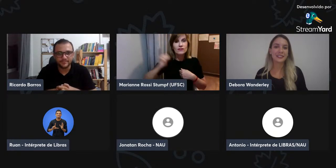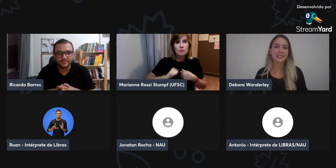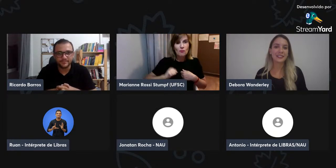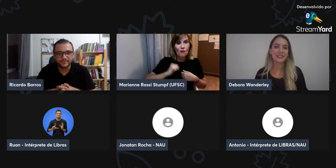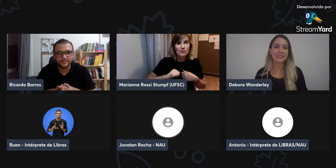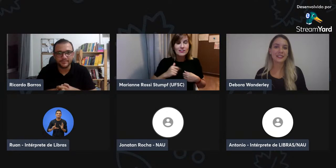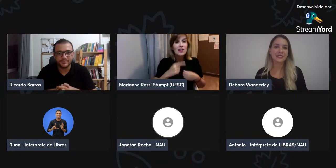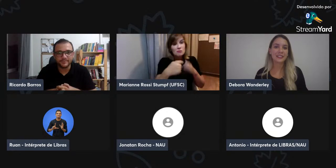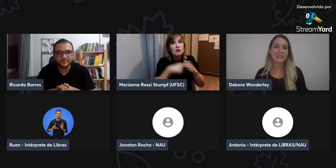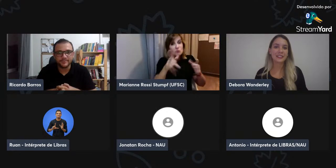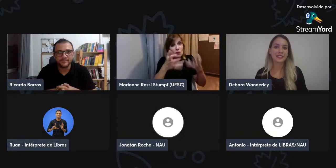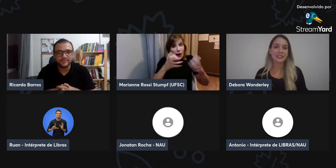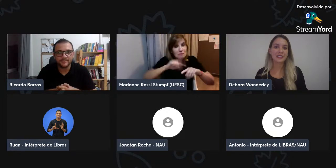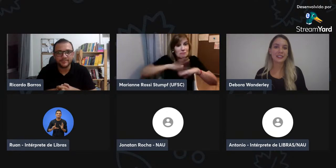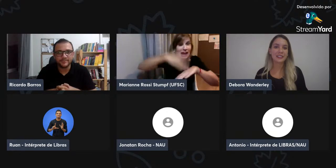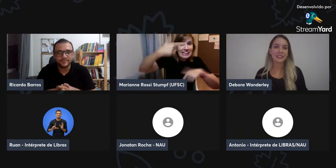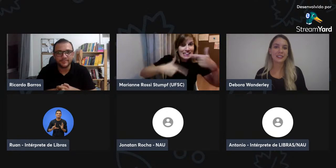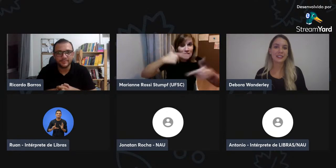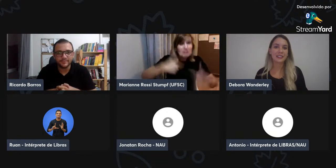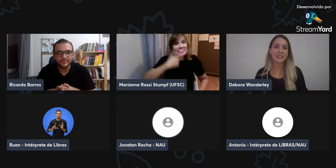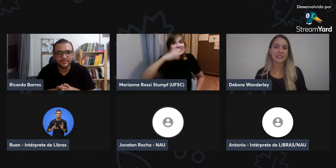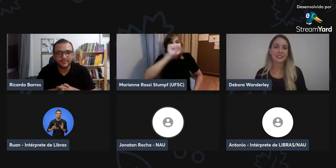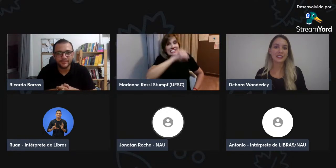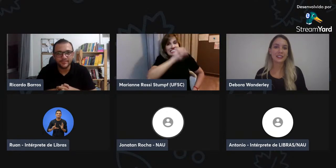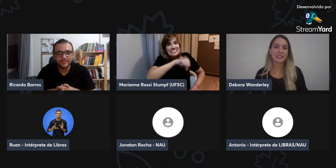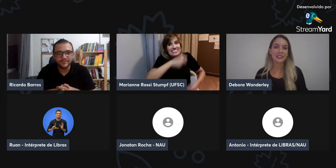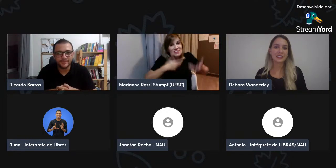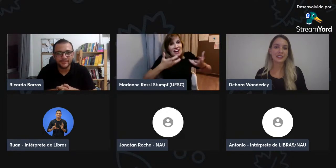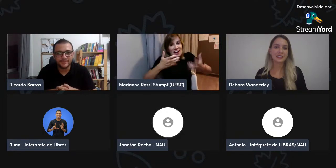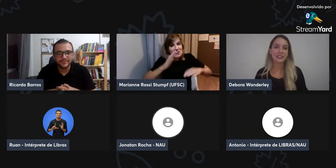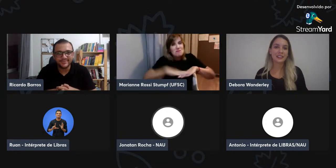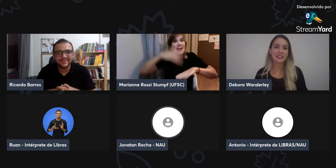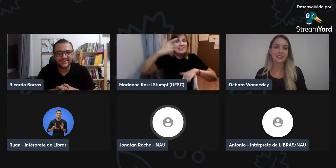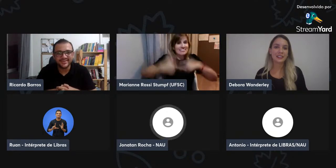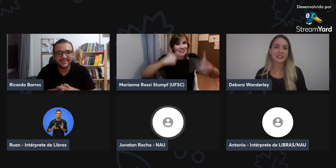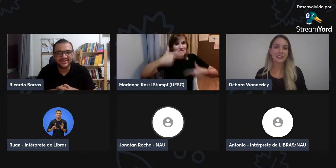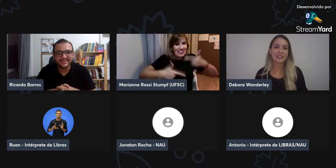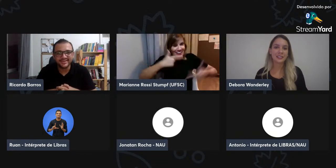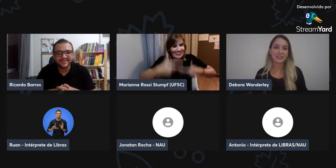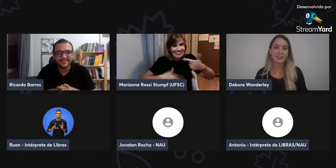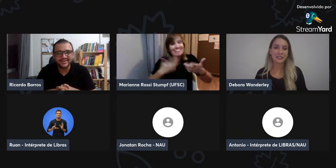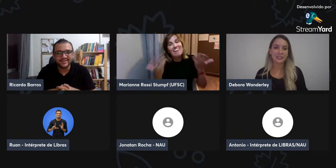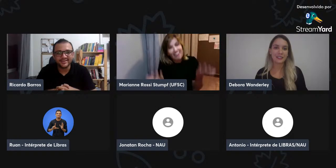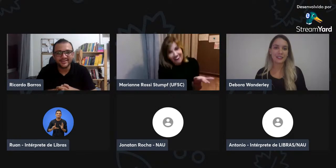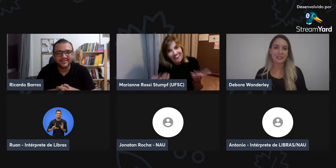Começou o financiamento, né? Do programa. Comecei a trabalhar.